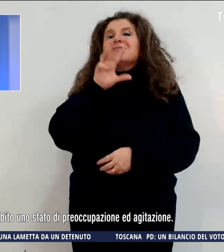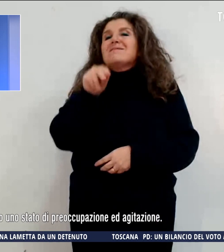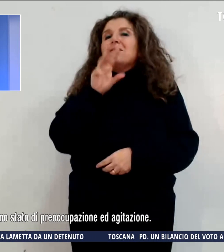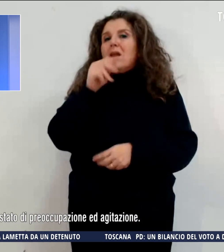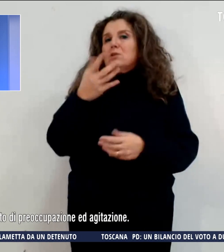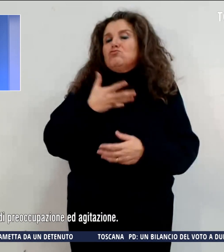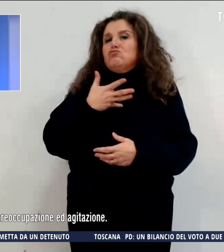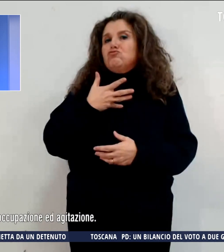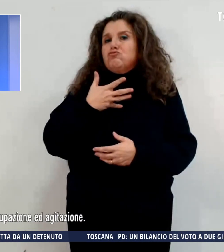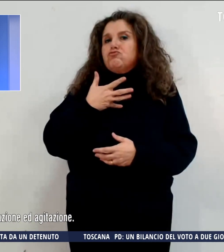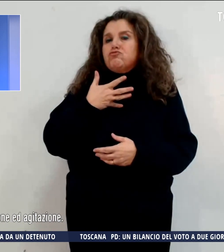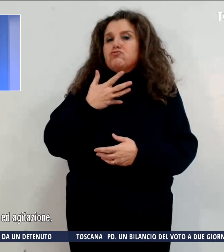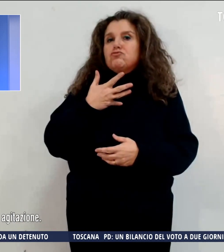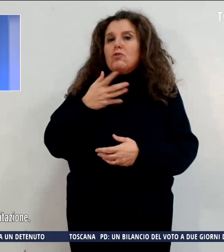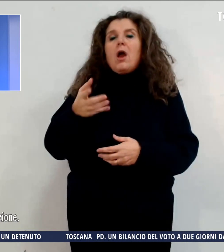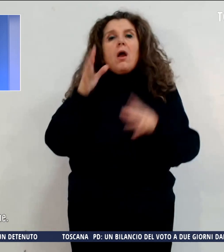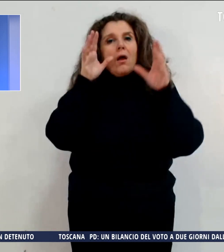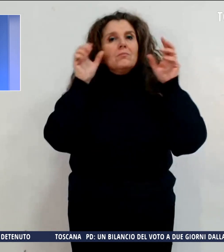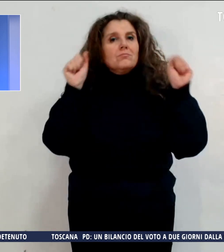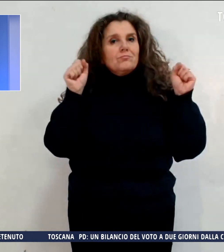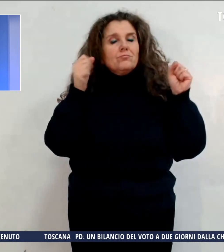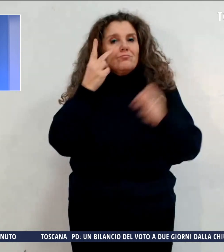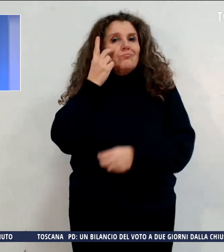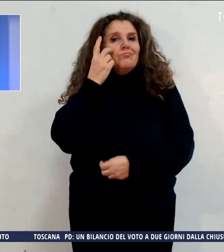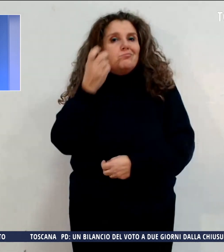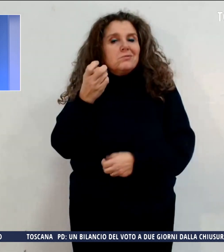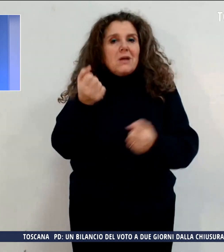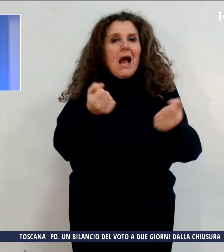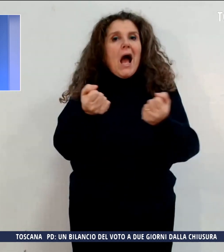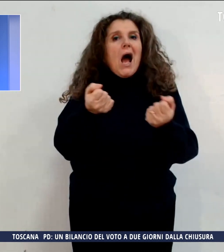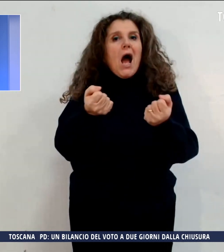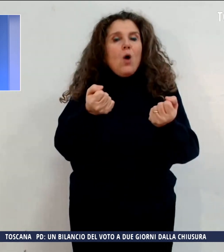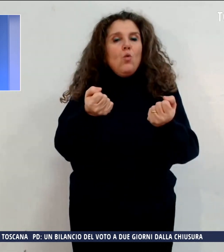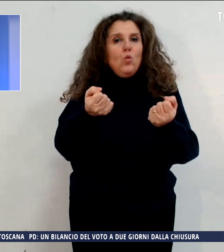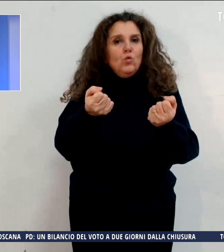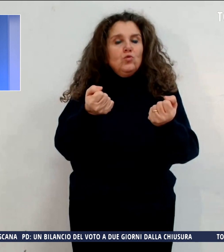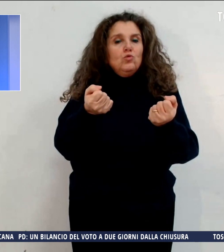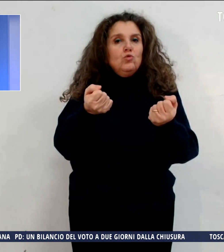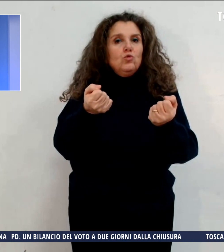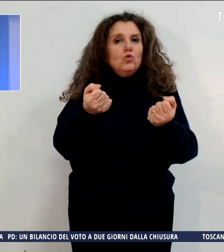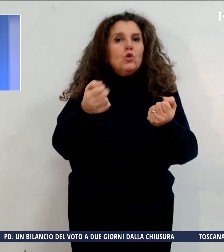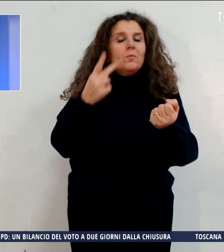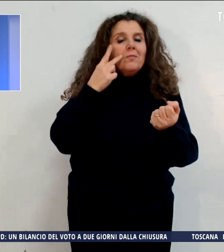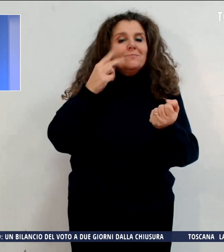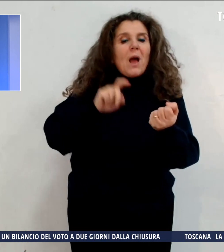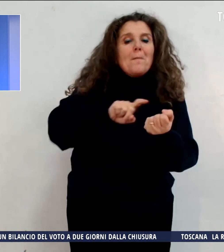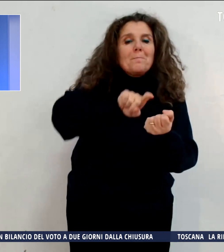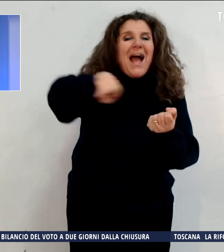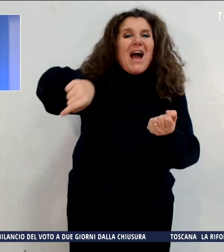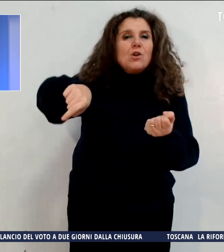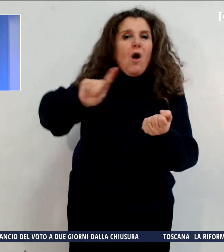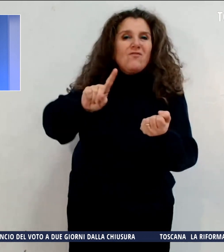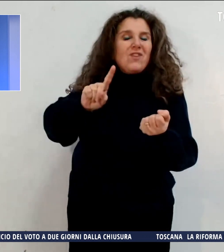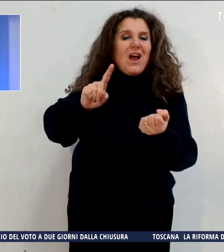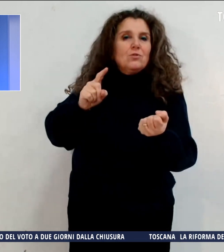Qui i militari hanno individuato un'auto che dopo aver compiuto una manovra anomala è stata